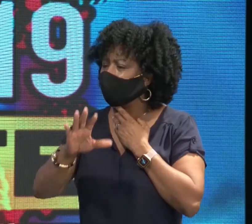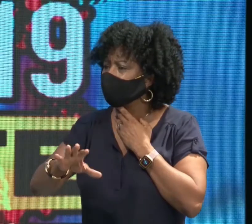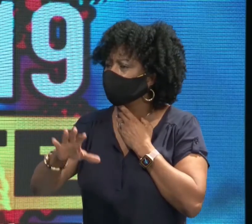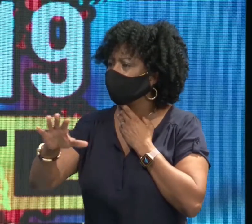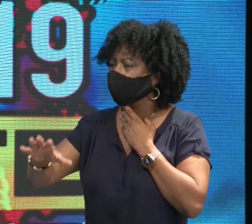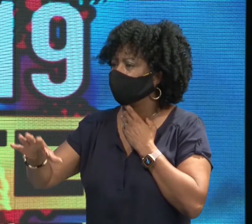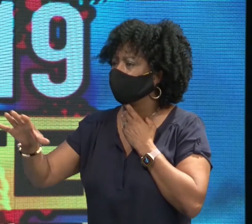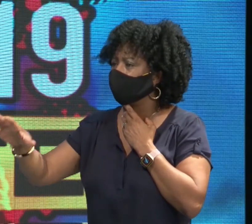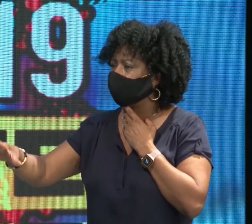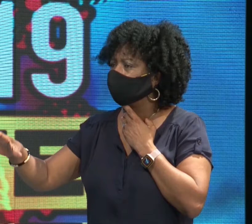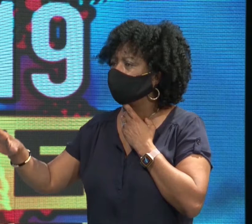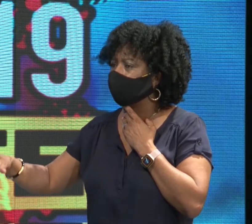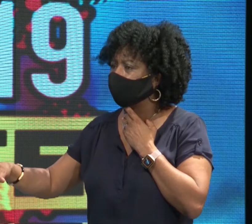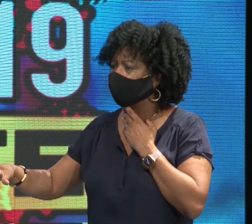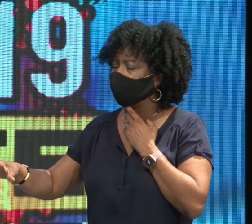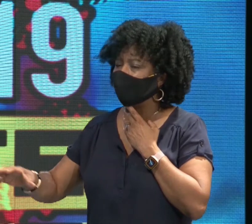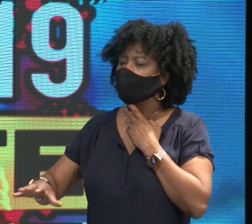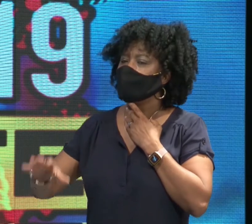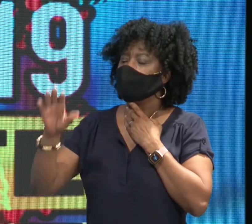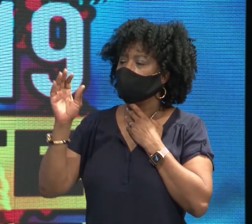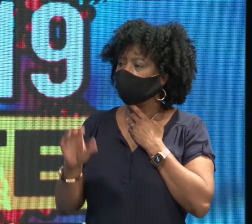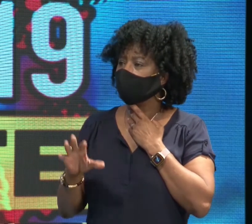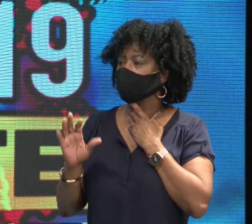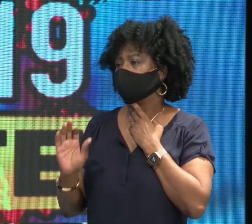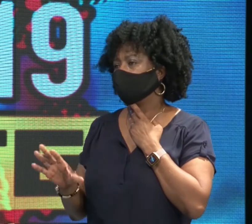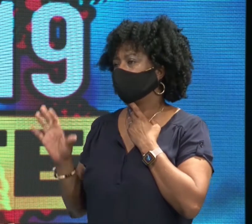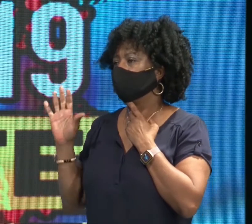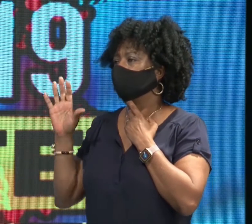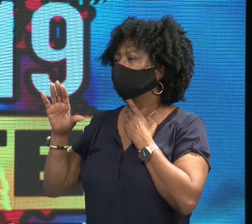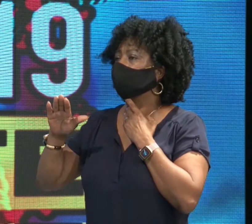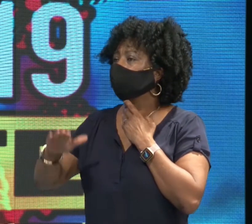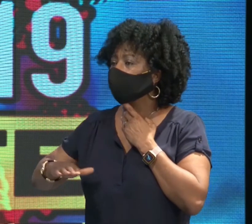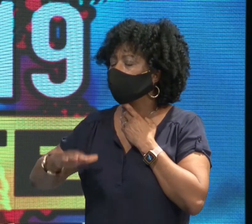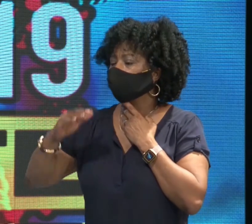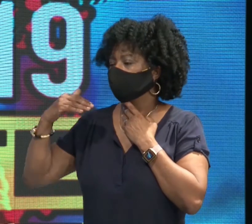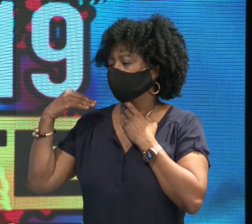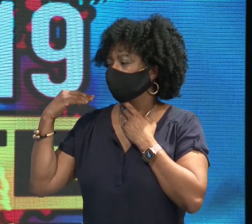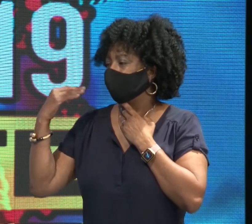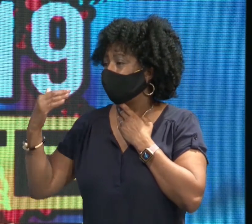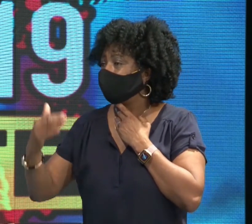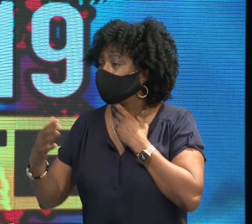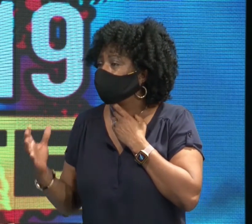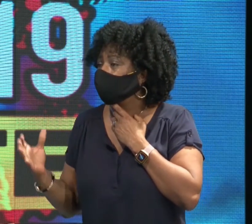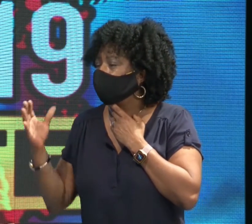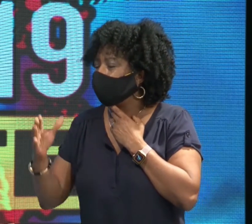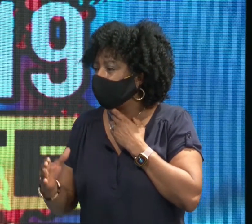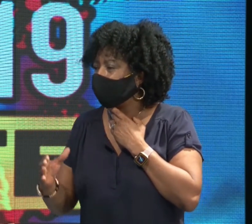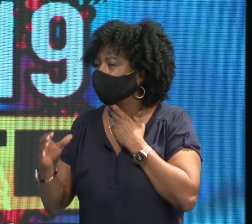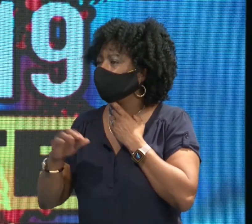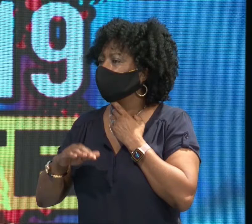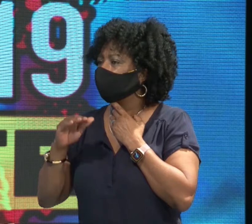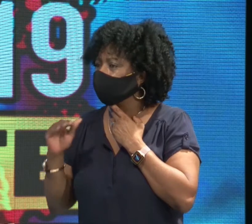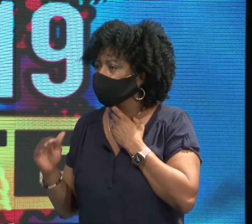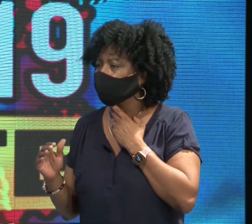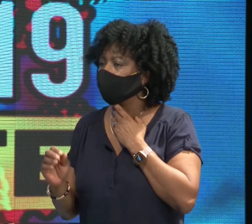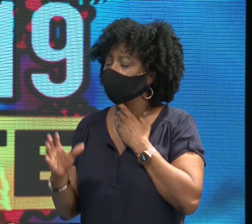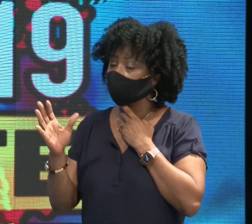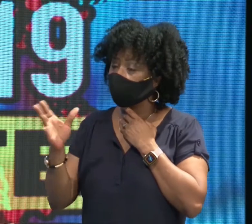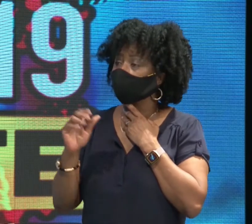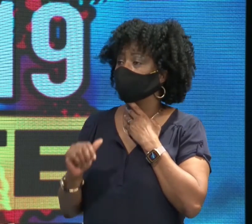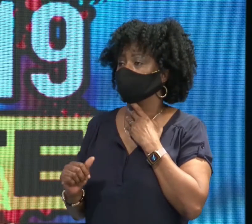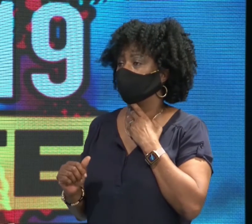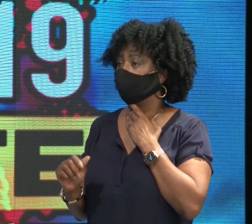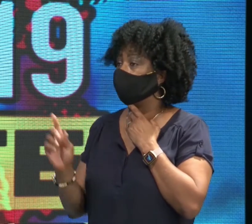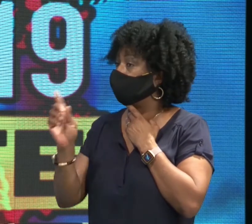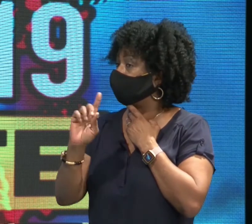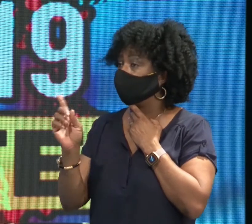maar op, alles wat je aan materiaal nodig hebt om deze ziekte te kunnen aansturen, begeleiden en verzorgen.